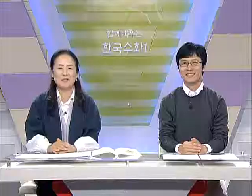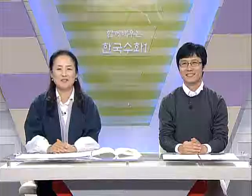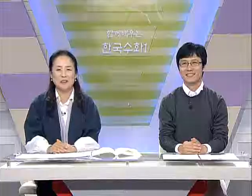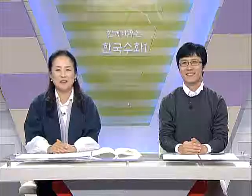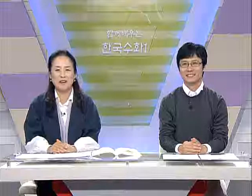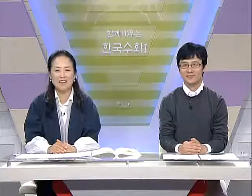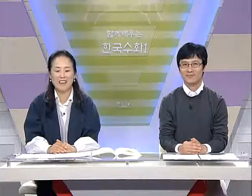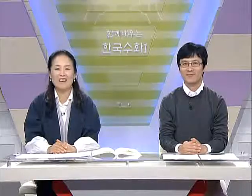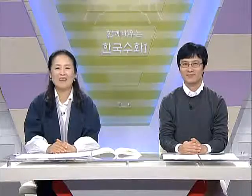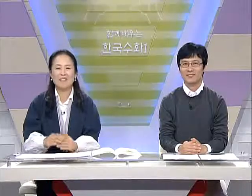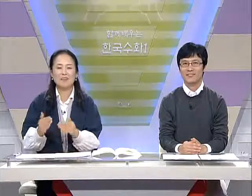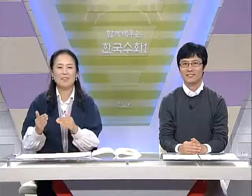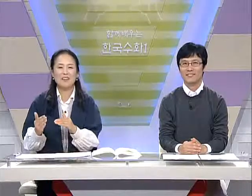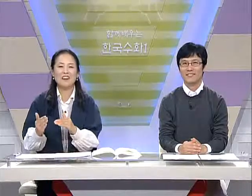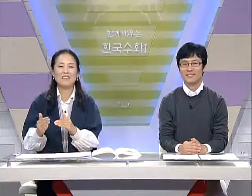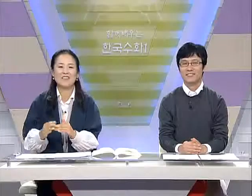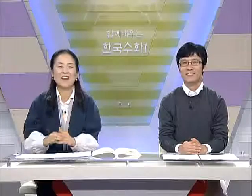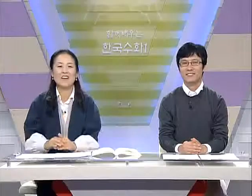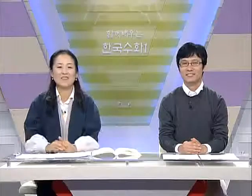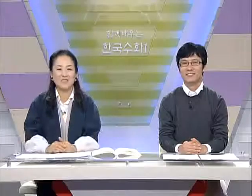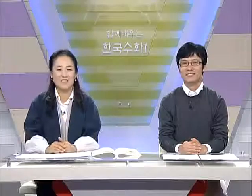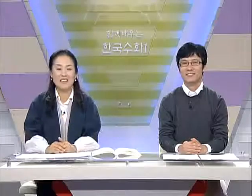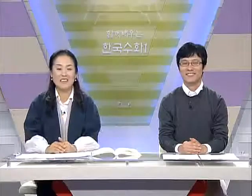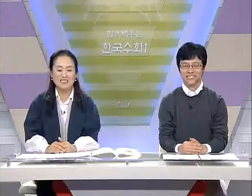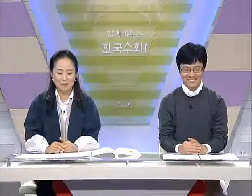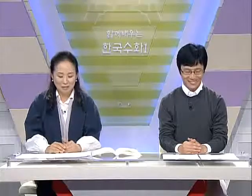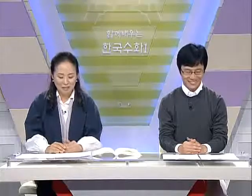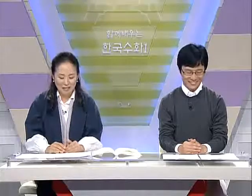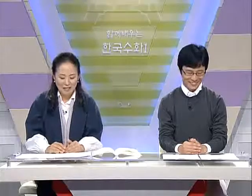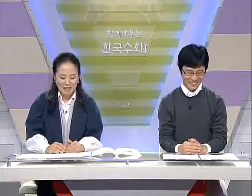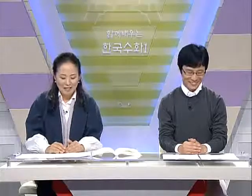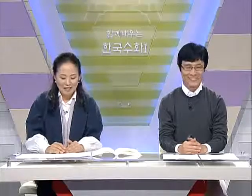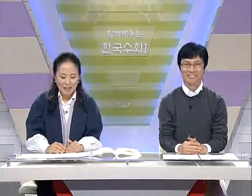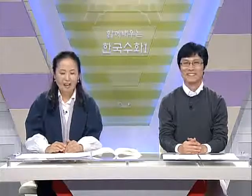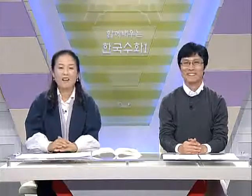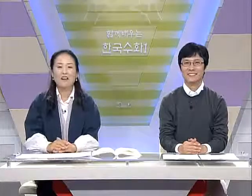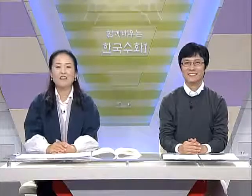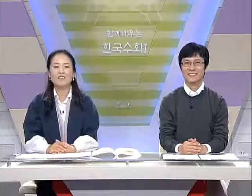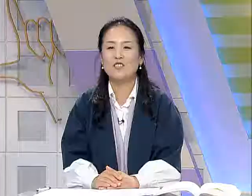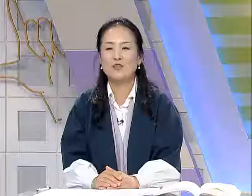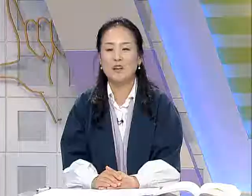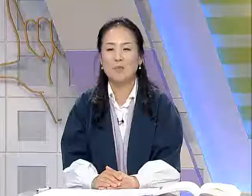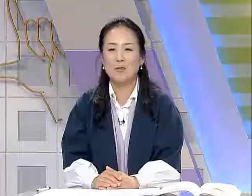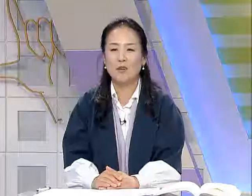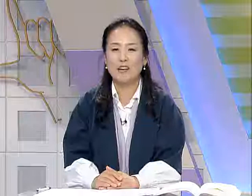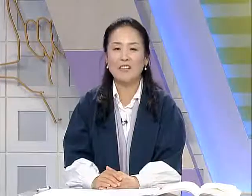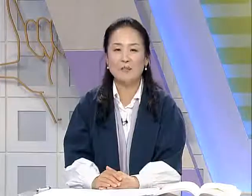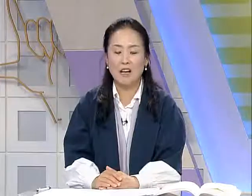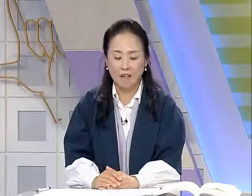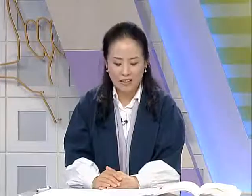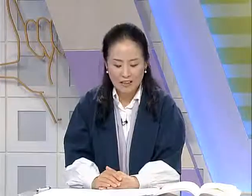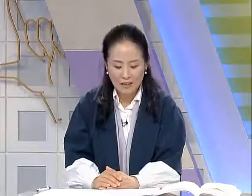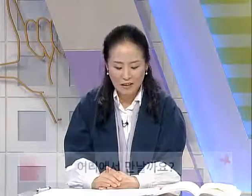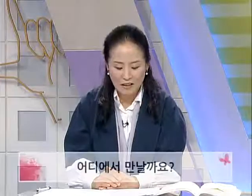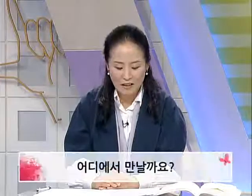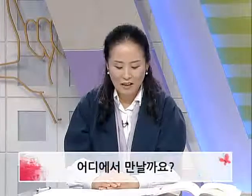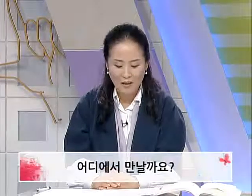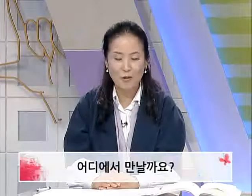먼저 장벽을 제거하는 게 우선이 아닐까 싶습니다 이어지는 수화 배워보도록 하겠습니다 어디에서 만날까요?